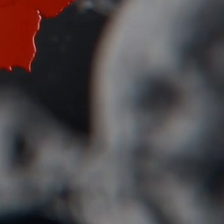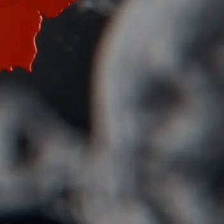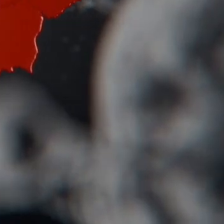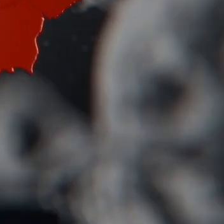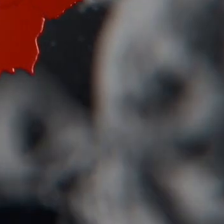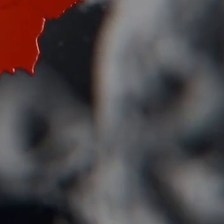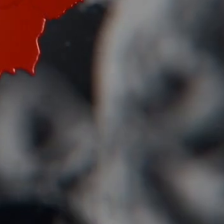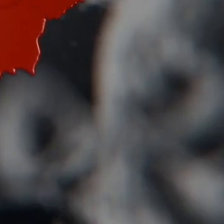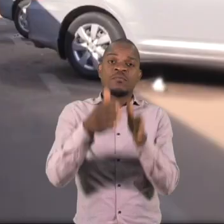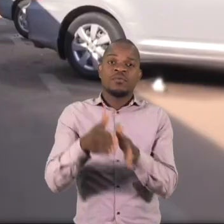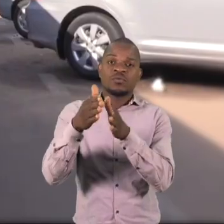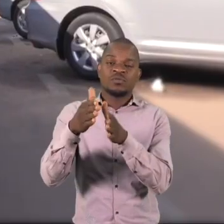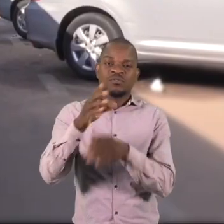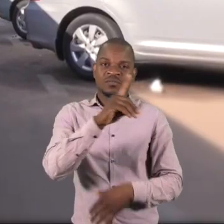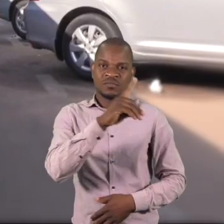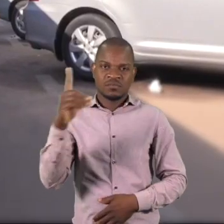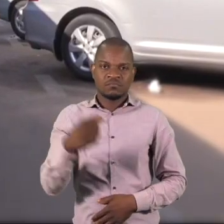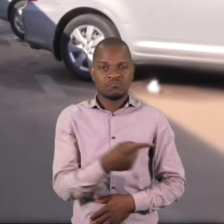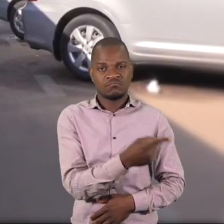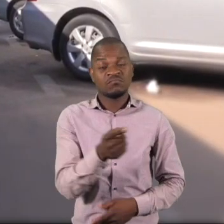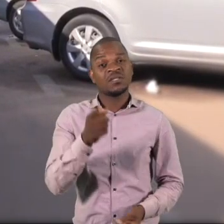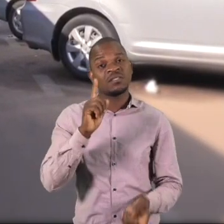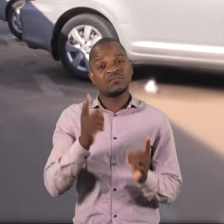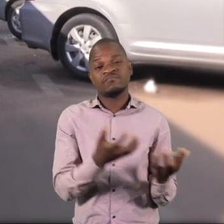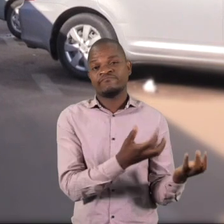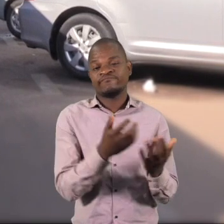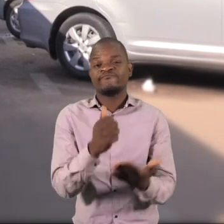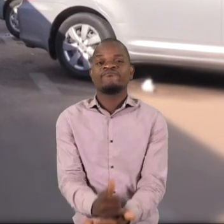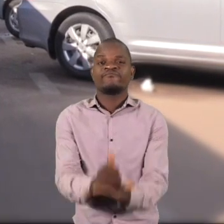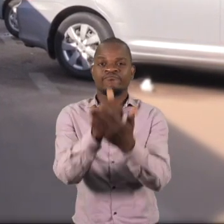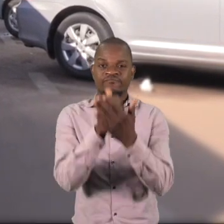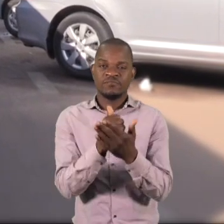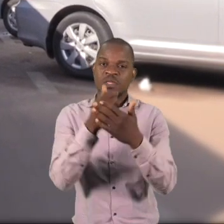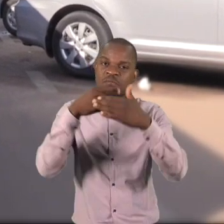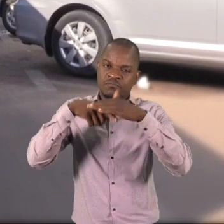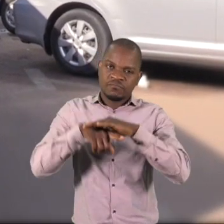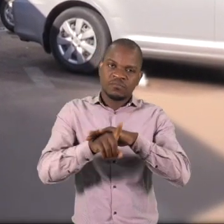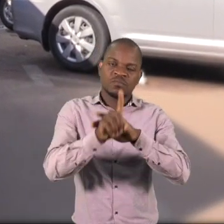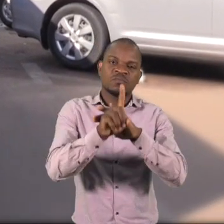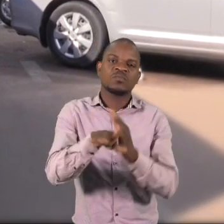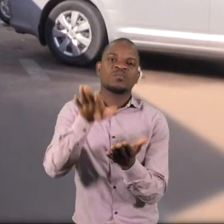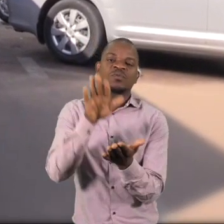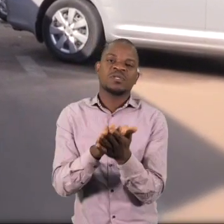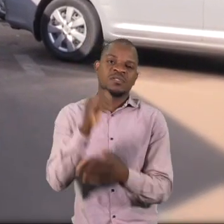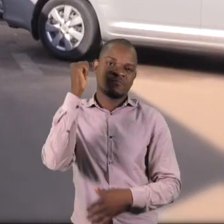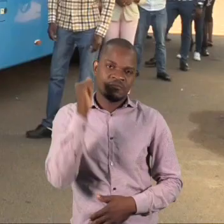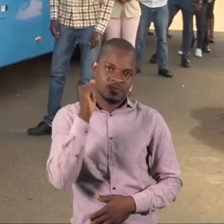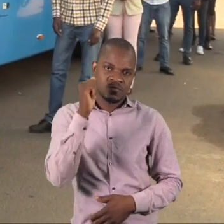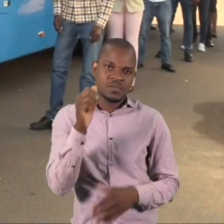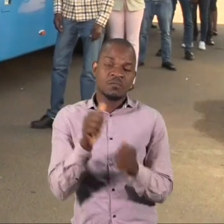Os passageiros com deficiência podem precisar de apoio adicional para entrar e sair da viatura. Para apoiar um passageiro com